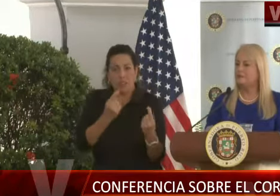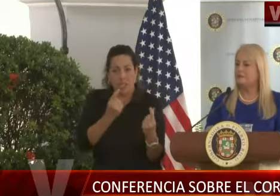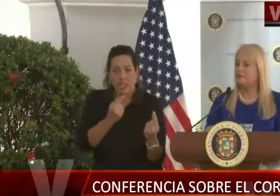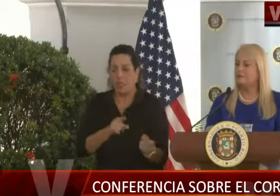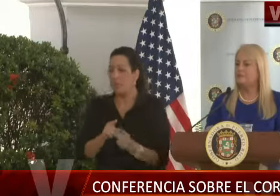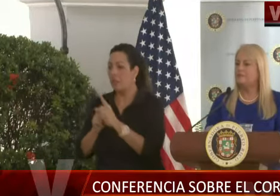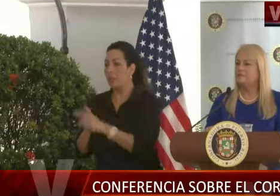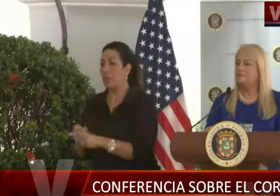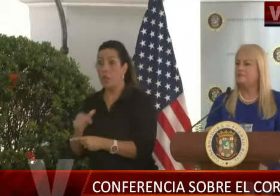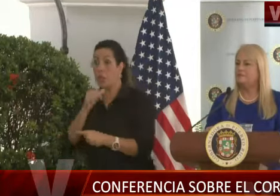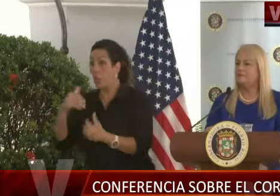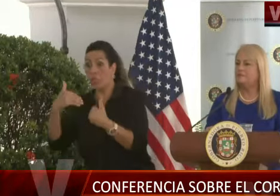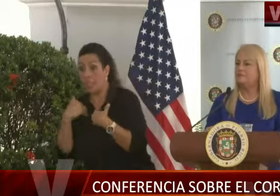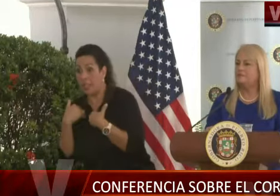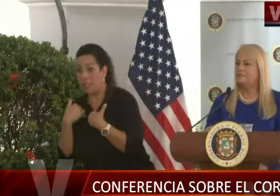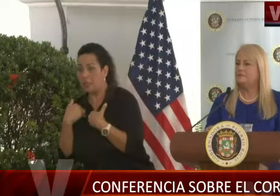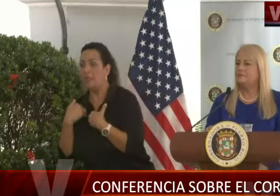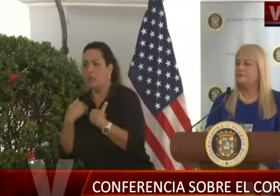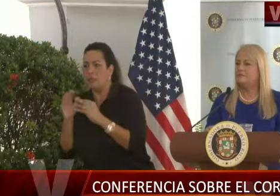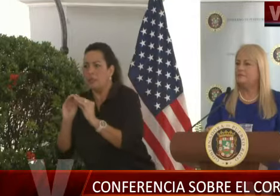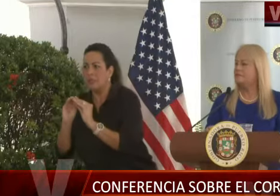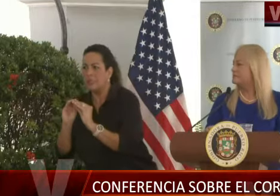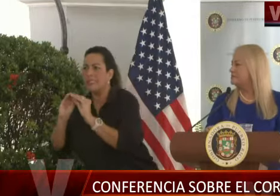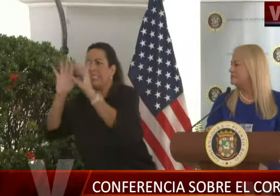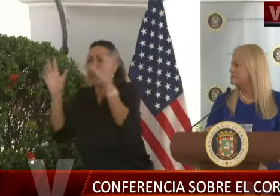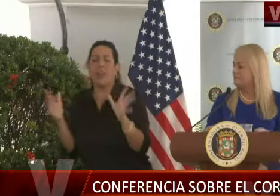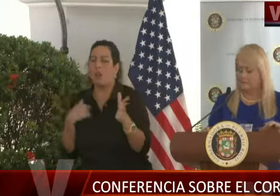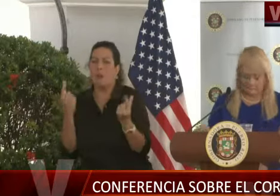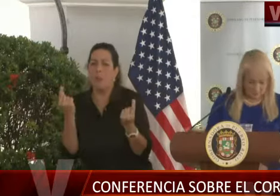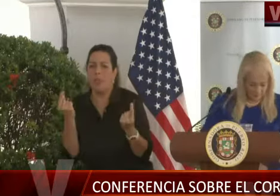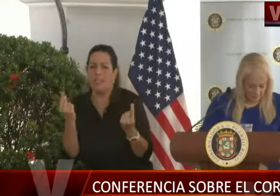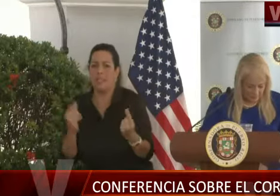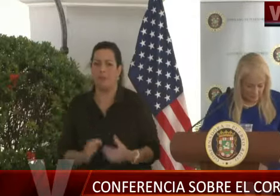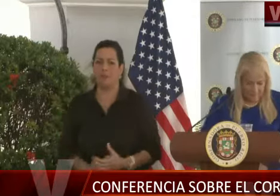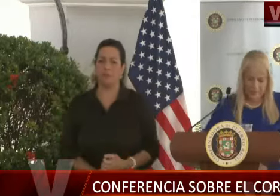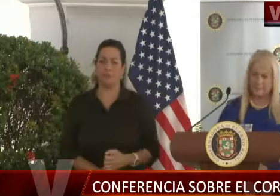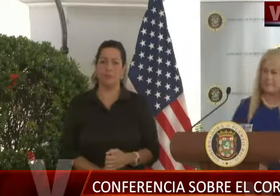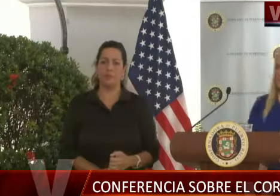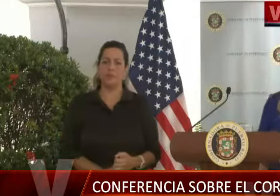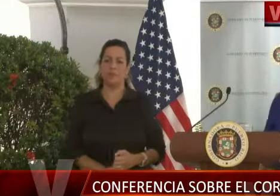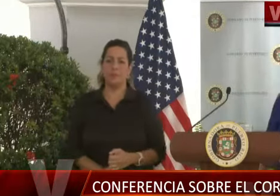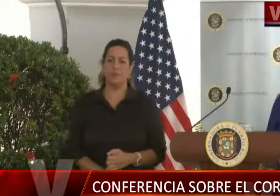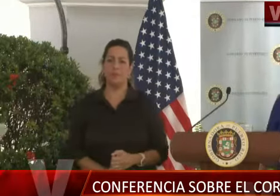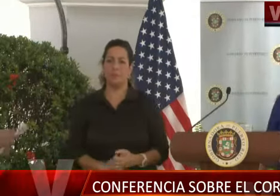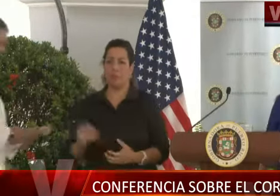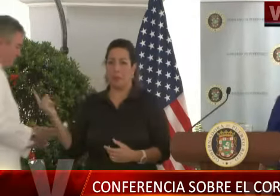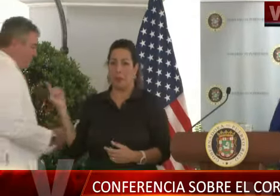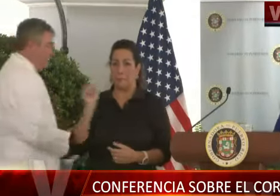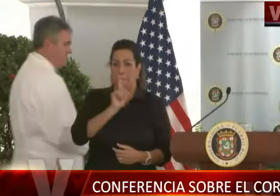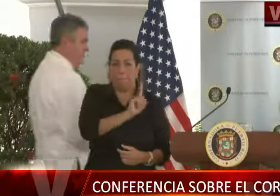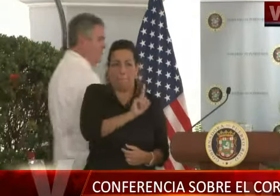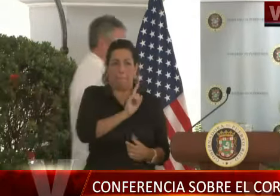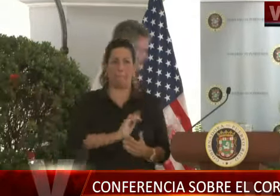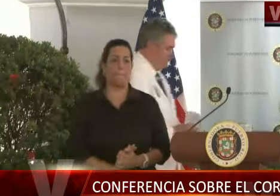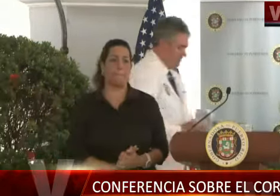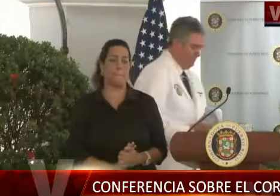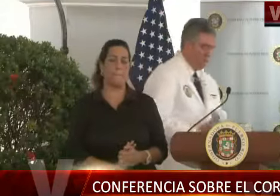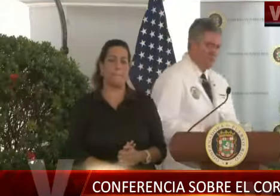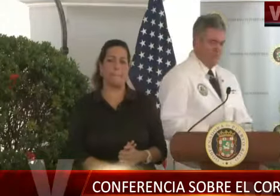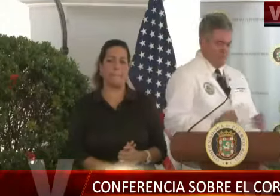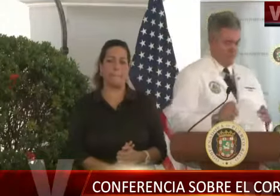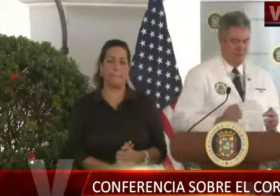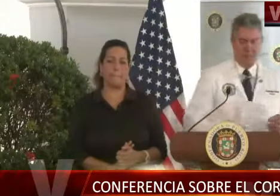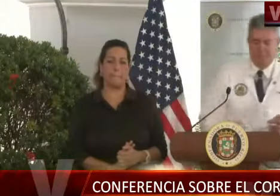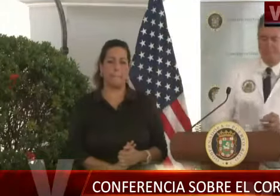como para que todo el mundo pues esté clarito, pero clarito de que es lo que debemos hacer. Doctor, si puede pasar al podio para que lo puedan escuchar bien, gracias.